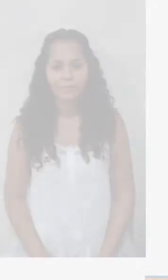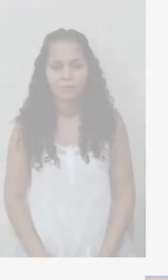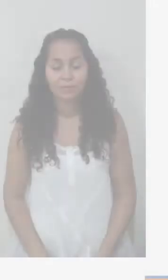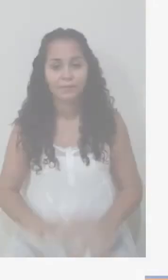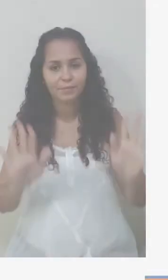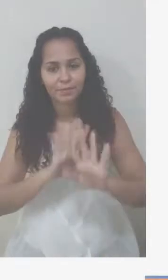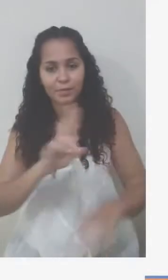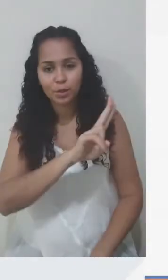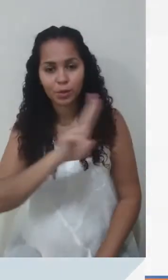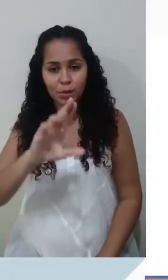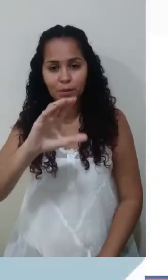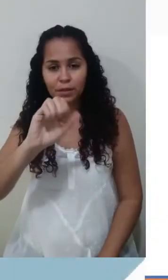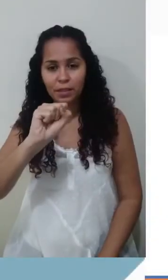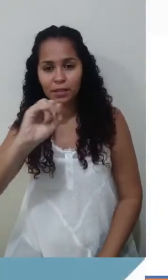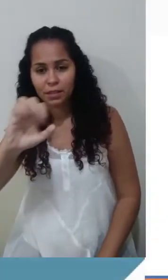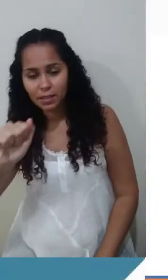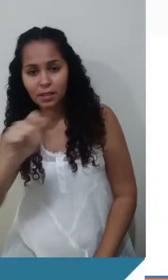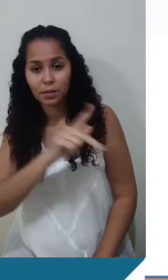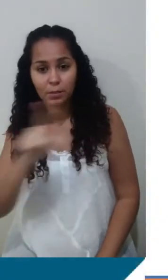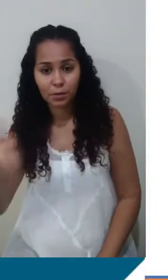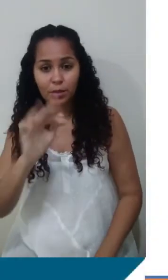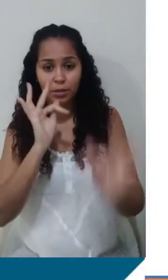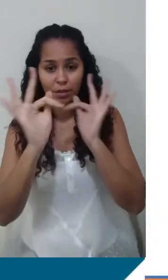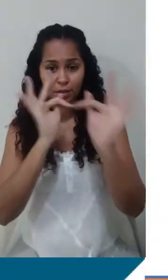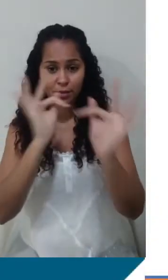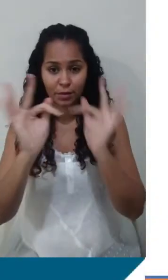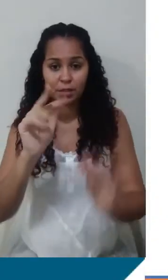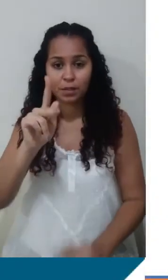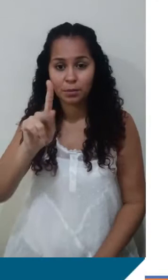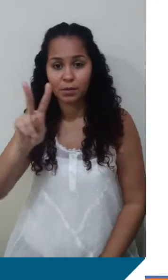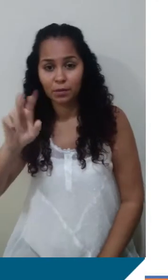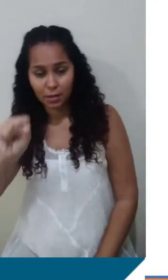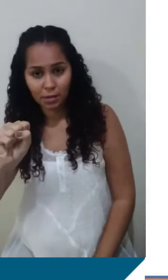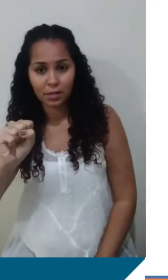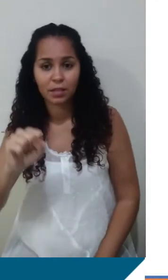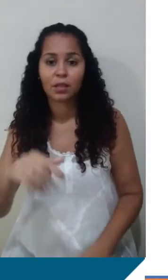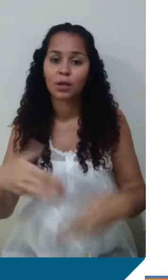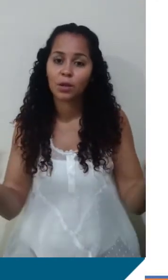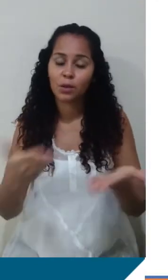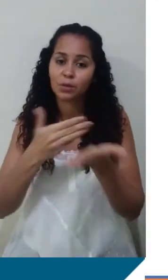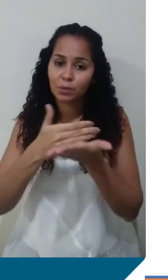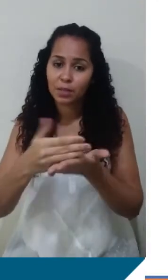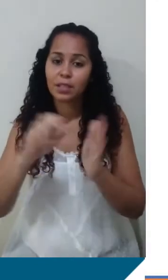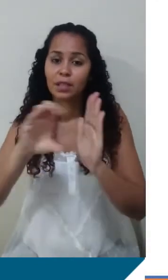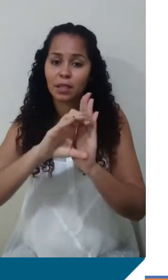Oi pessoal, meu nome é Cássia Regina, sou professora de Física aqui pelo Pré-Vestibular Social do CEDERD e a gente vai trabalhar o capítulo 12 da nossa